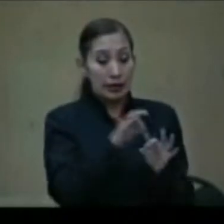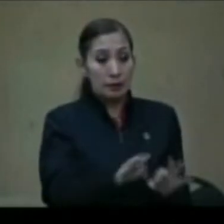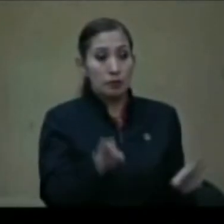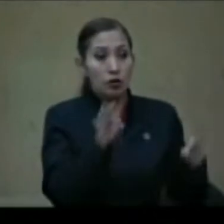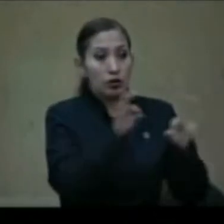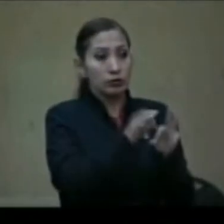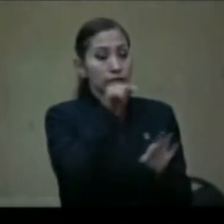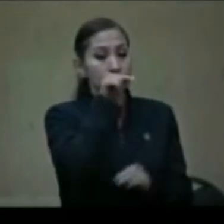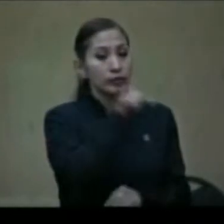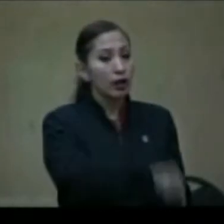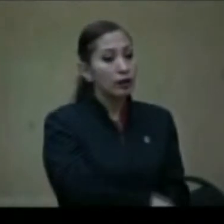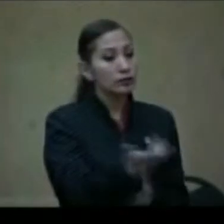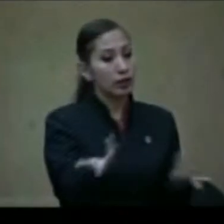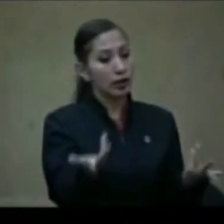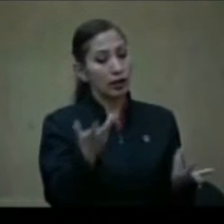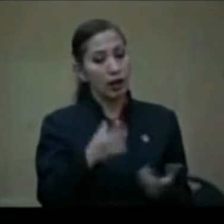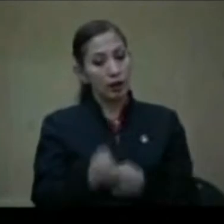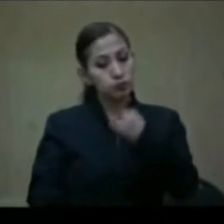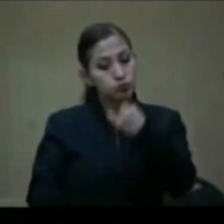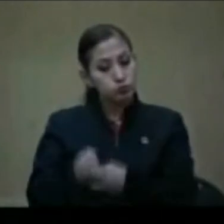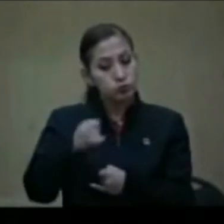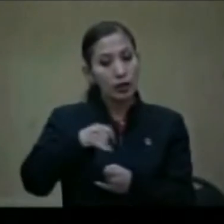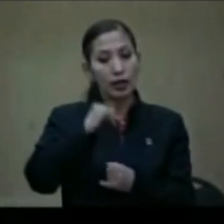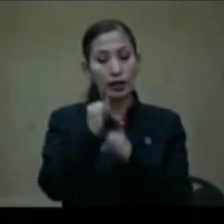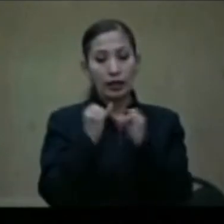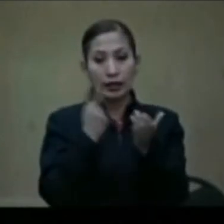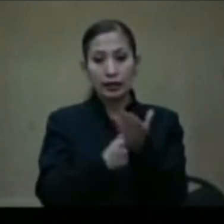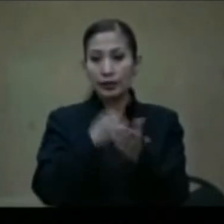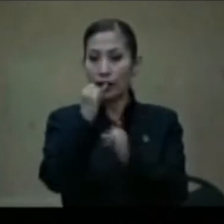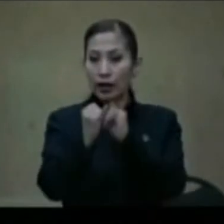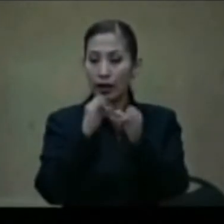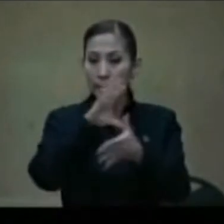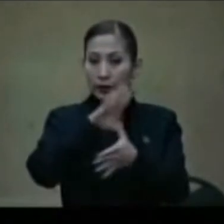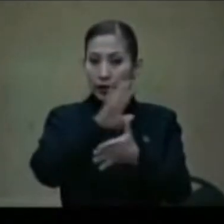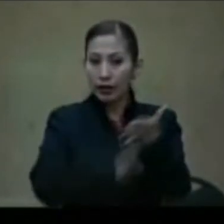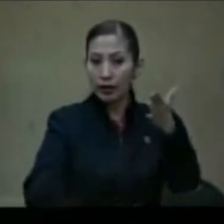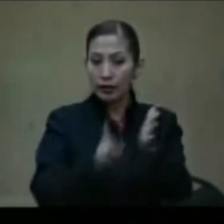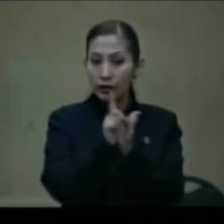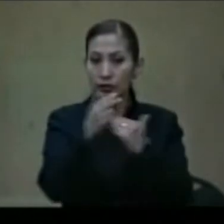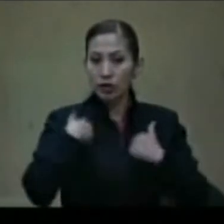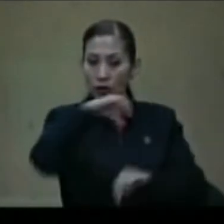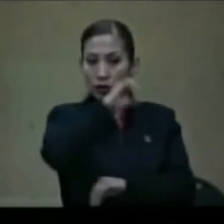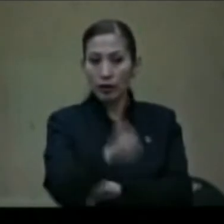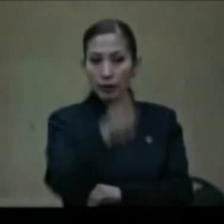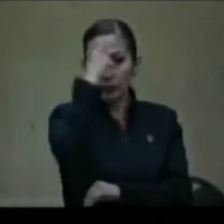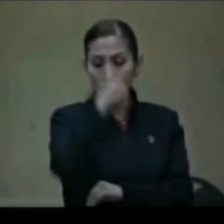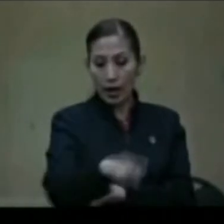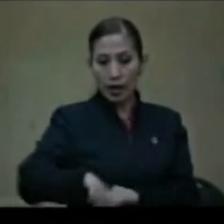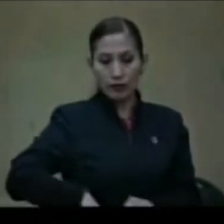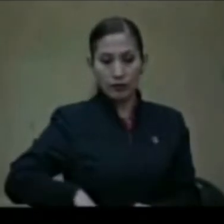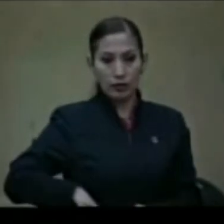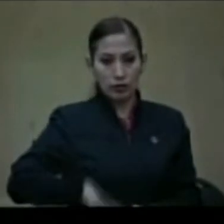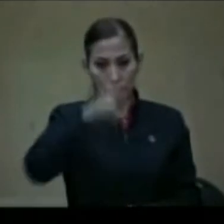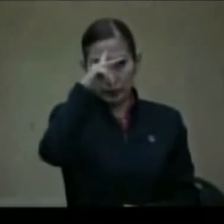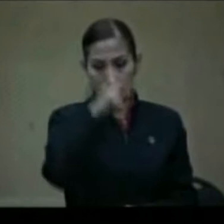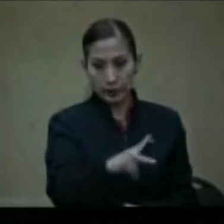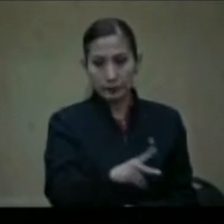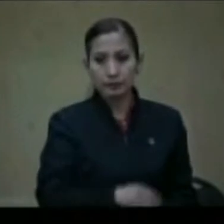la jurisprudencia de la Corte Interamericana de Derechos Humanos obligatoria para el Estado mexicano.